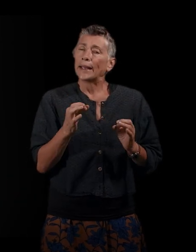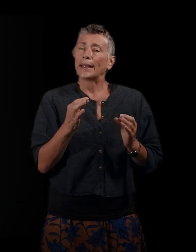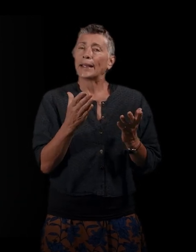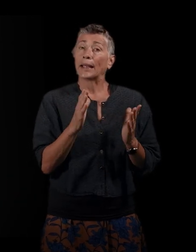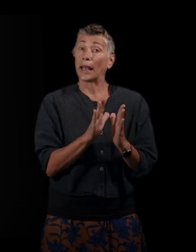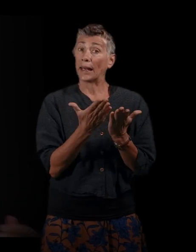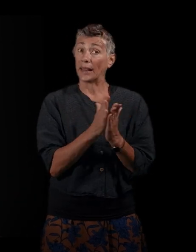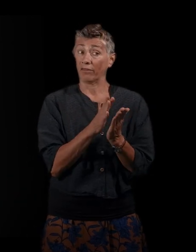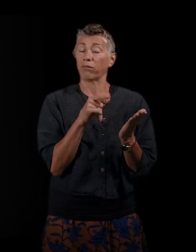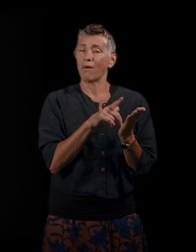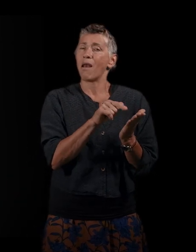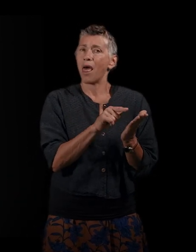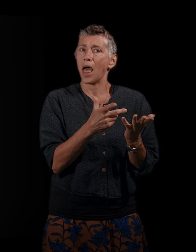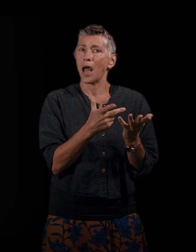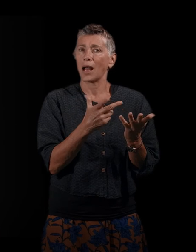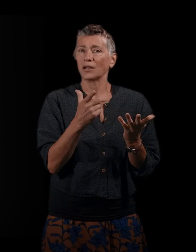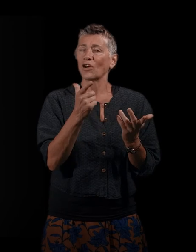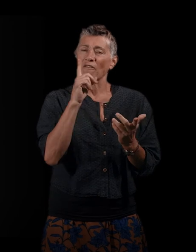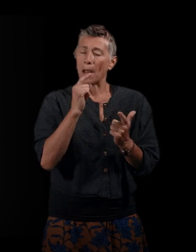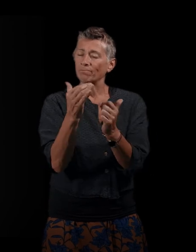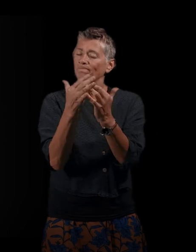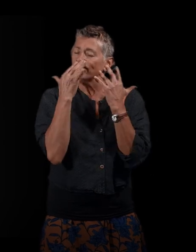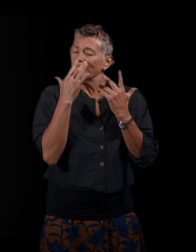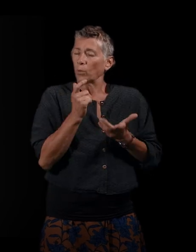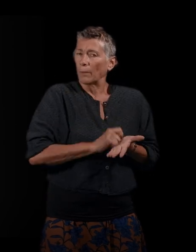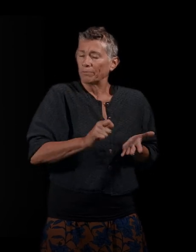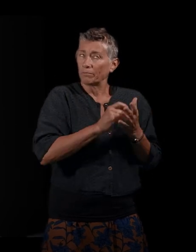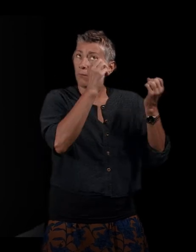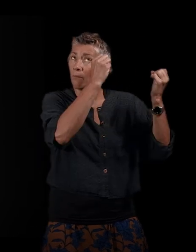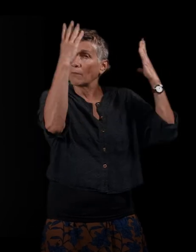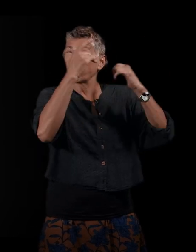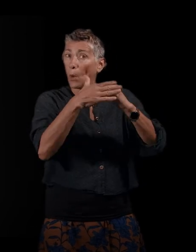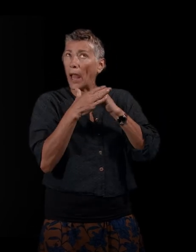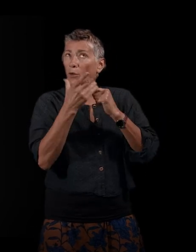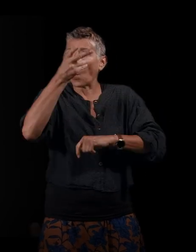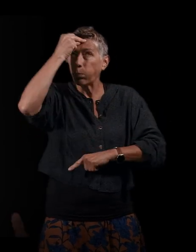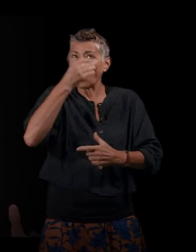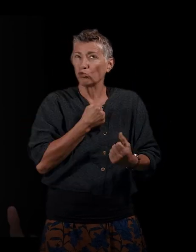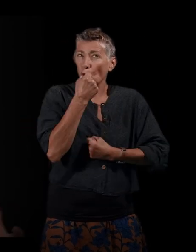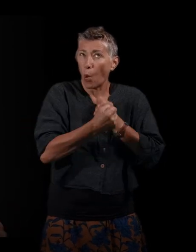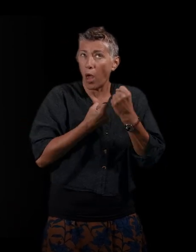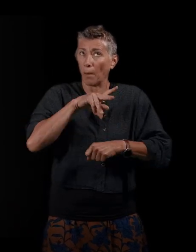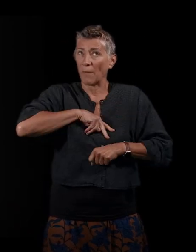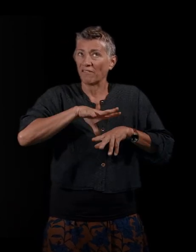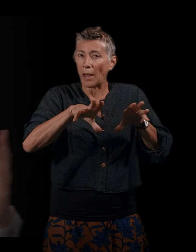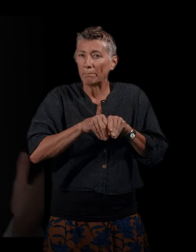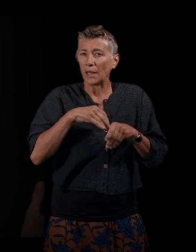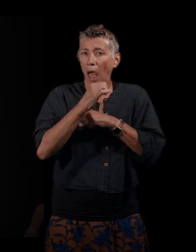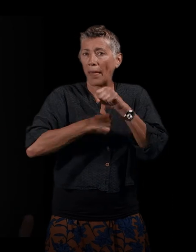que je me suis beaucoup inspirée de cette femme pour imaginer la détresse des miens dans les années 60, même si c'est évidemment d'un point de vue géopolitique,